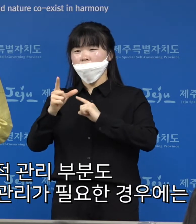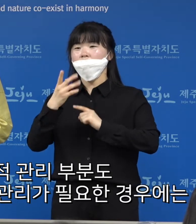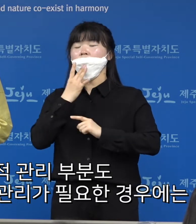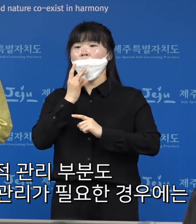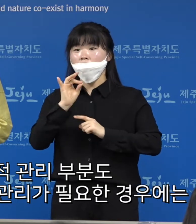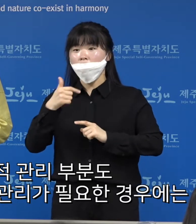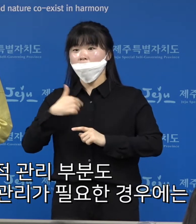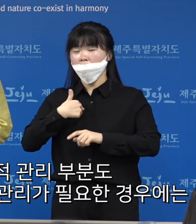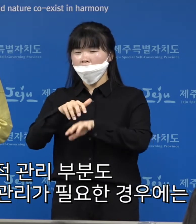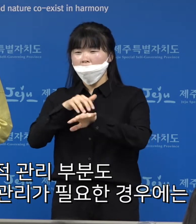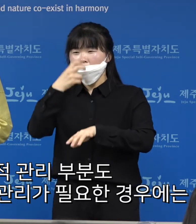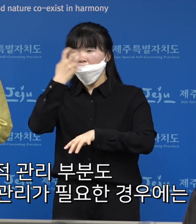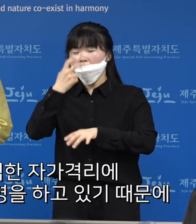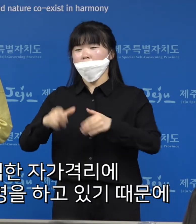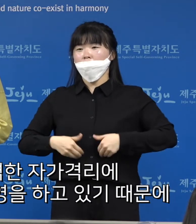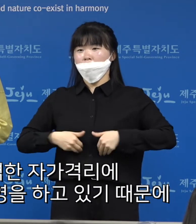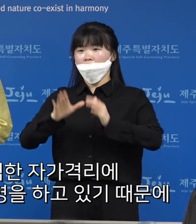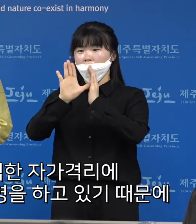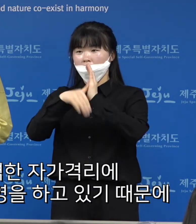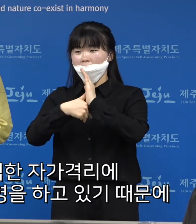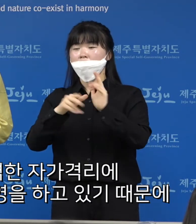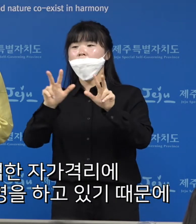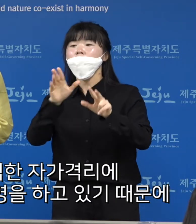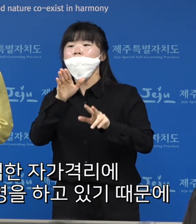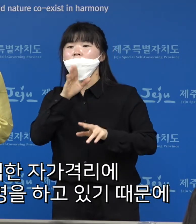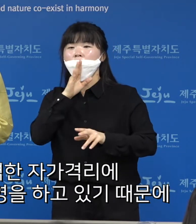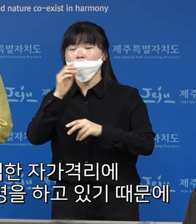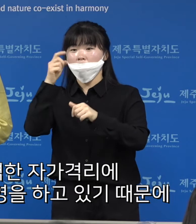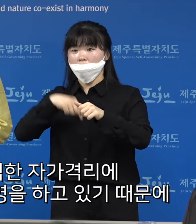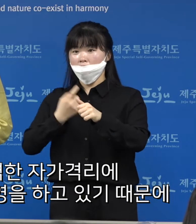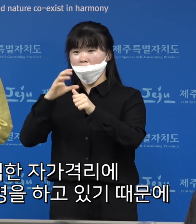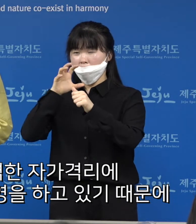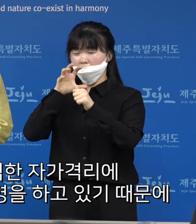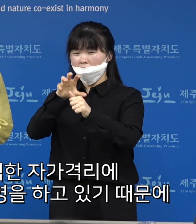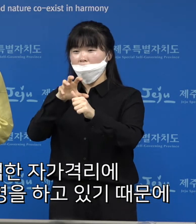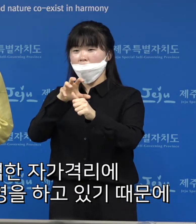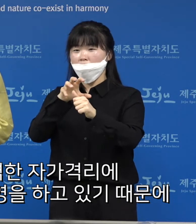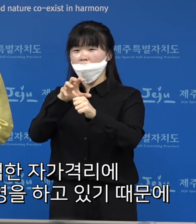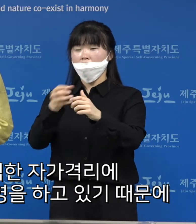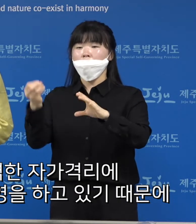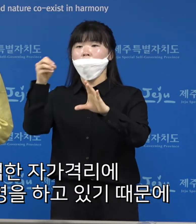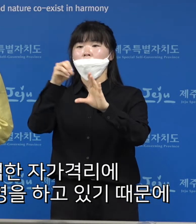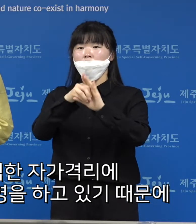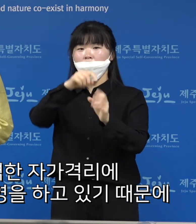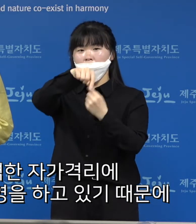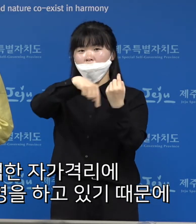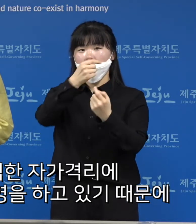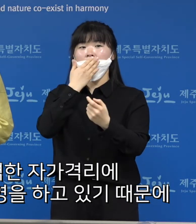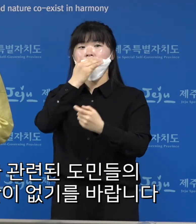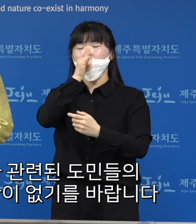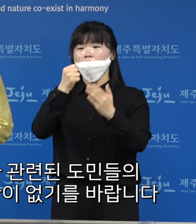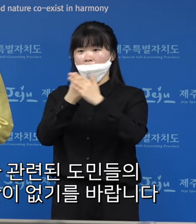체계적인 관리가 필요한 경우에는 바로 우리의 자가격리, 엄격한 자가격리에 포함시켜서 운용을 하고 있기